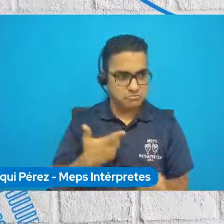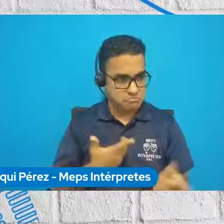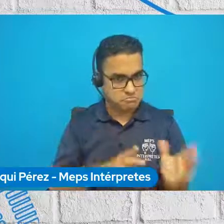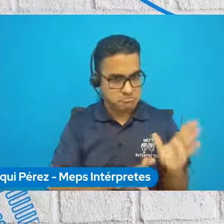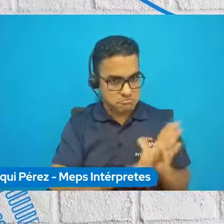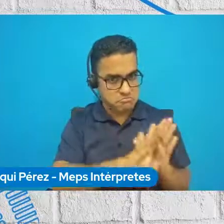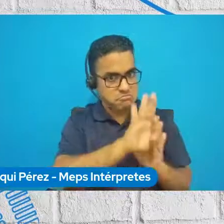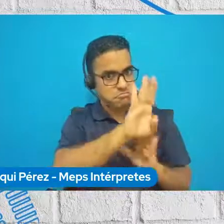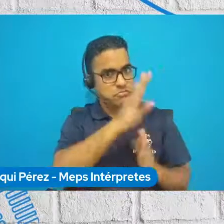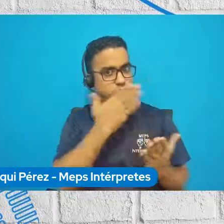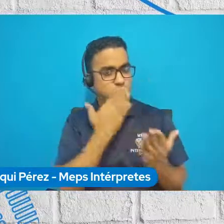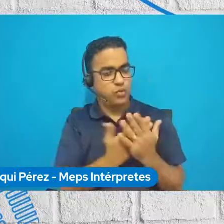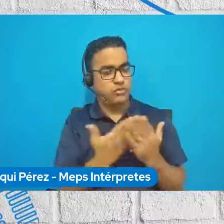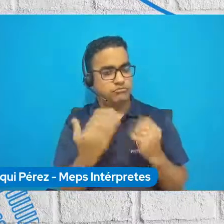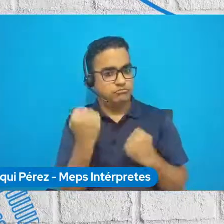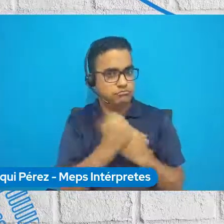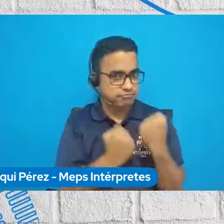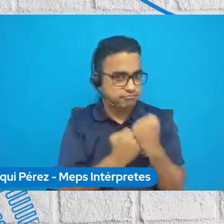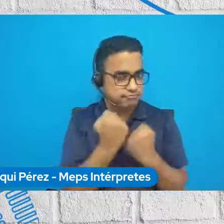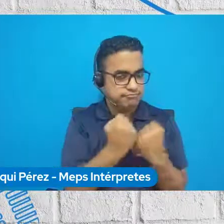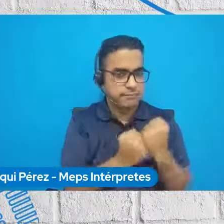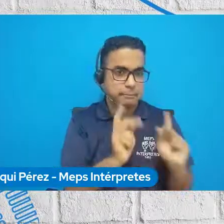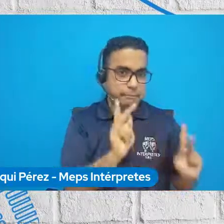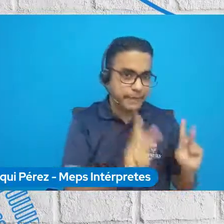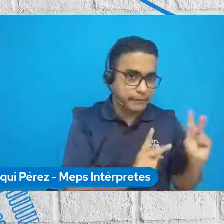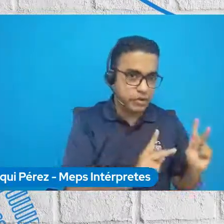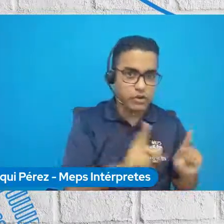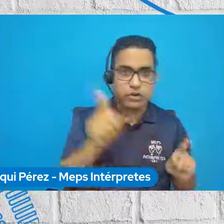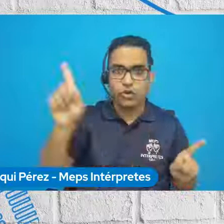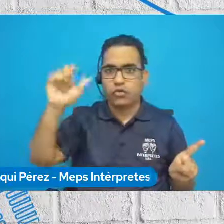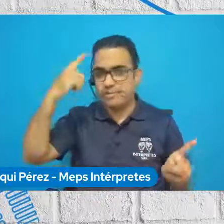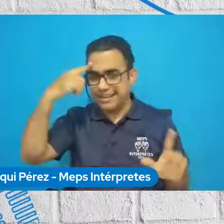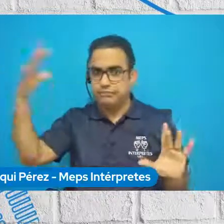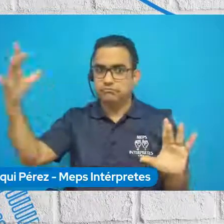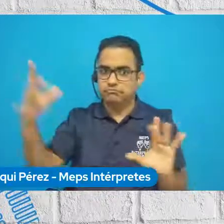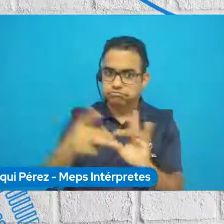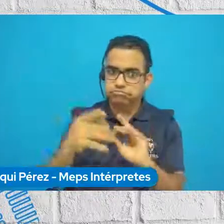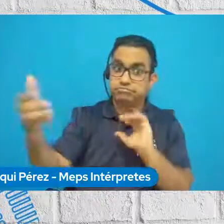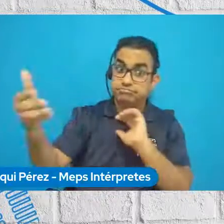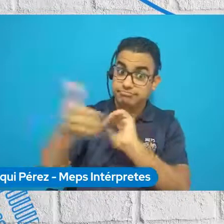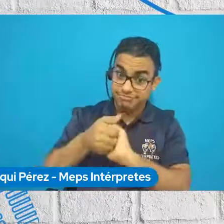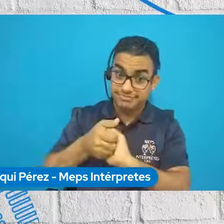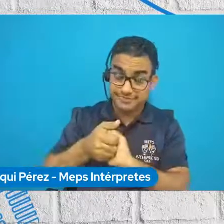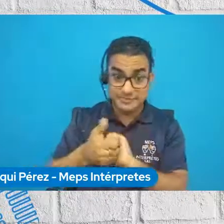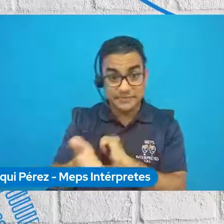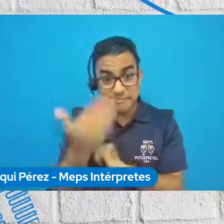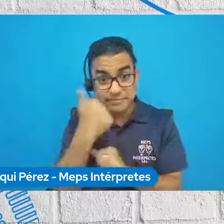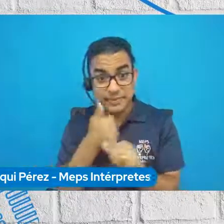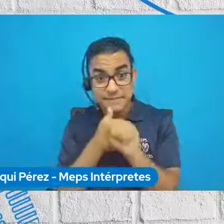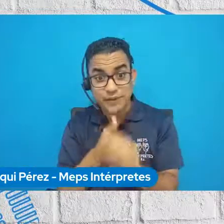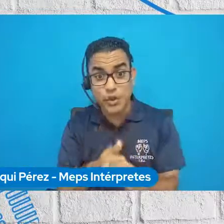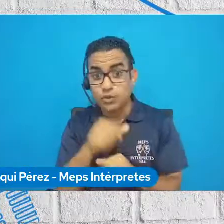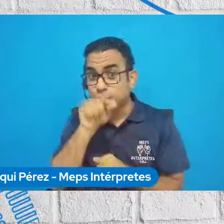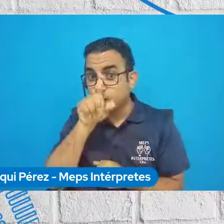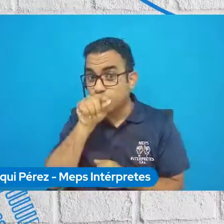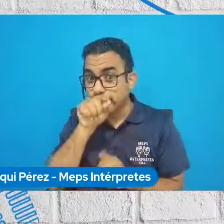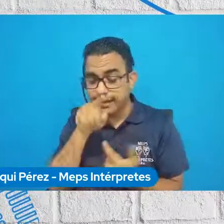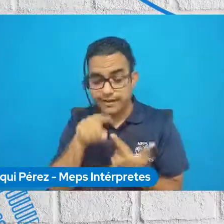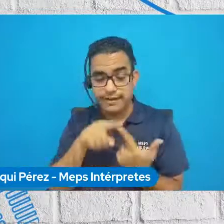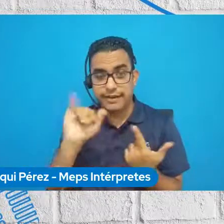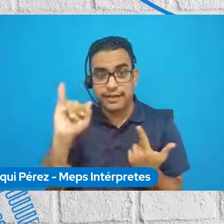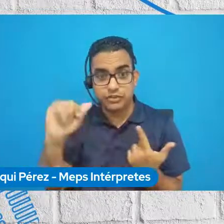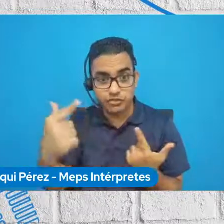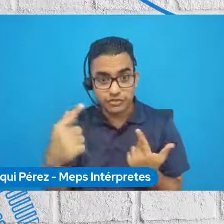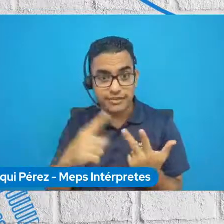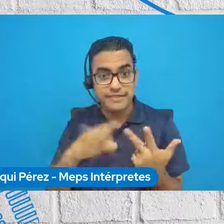una mejor colaboración entre las personas y sus gobiernos. No se olviden de seguirnos en Twitter, en Instagram